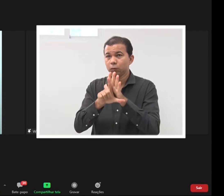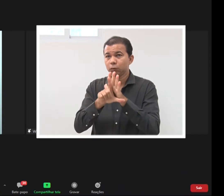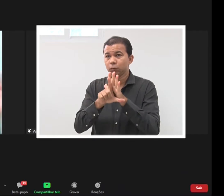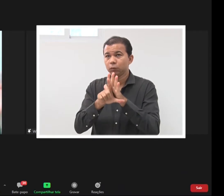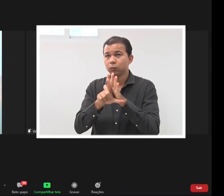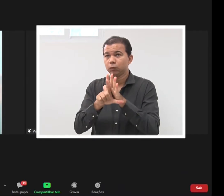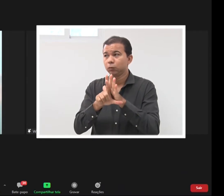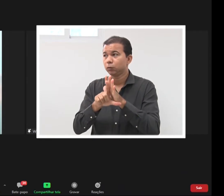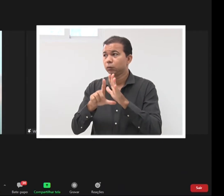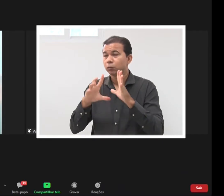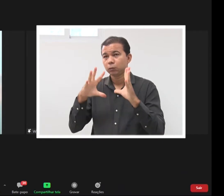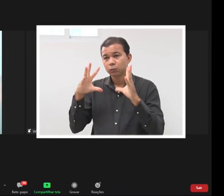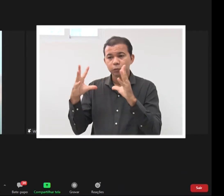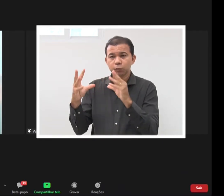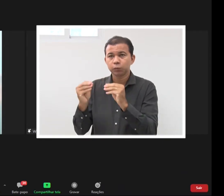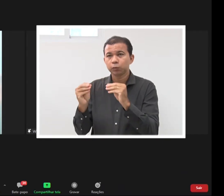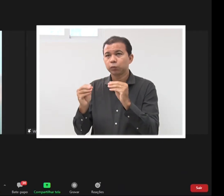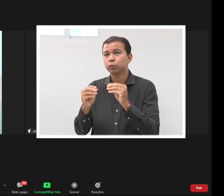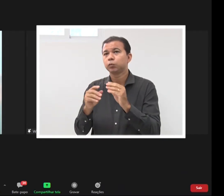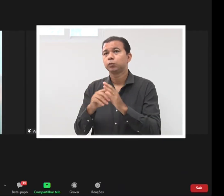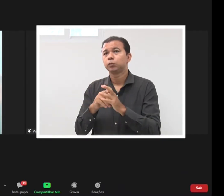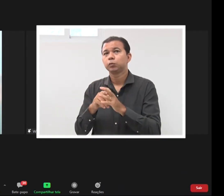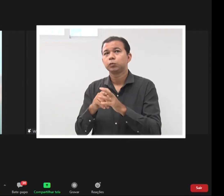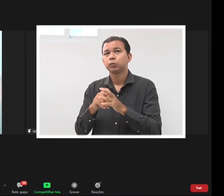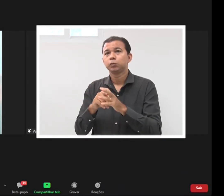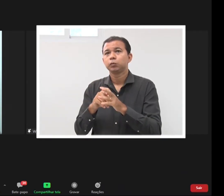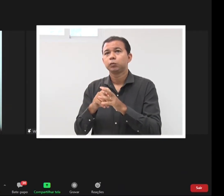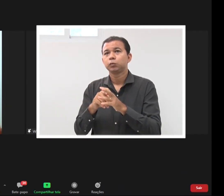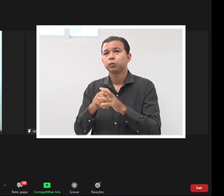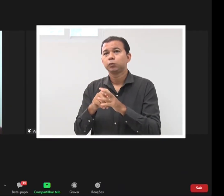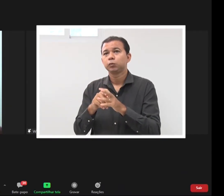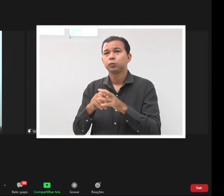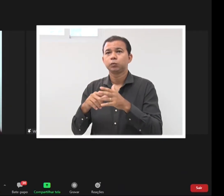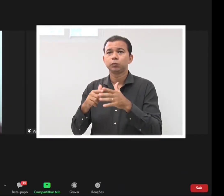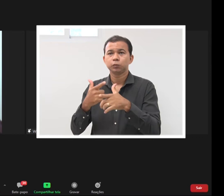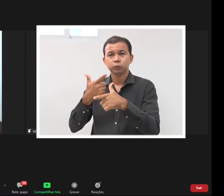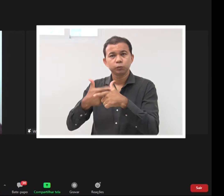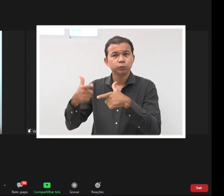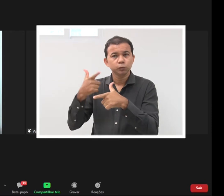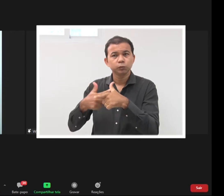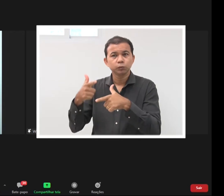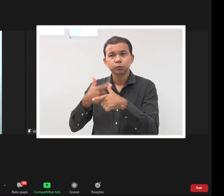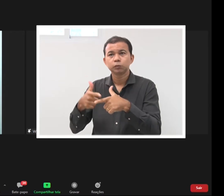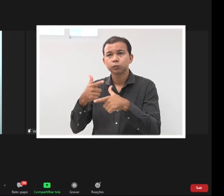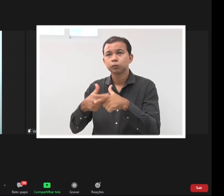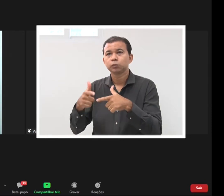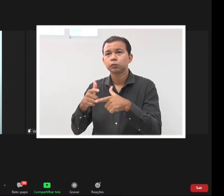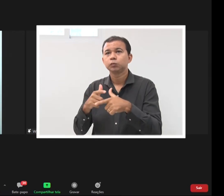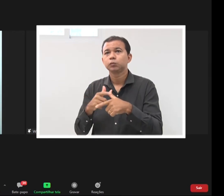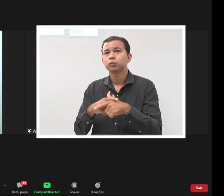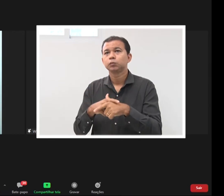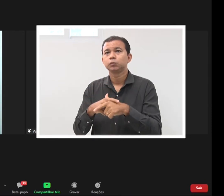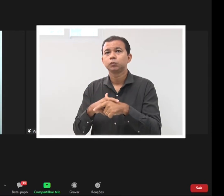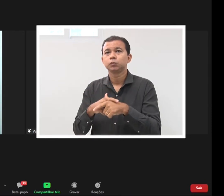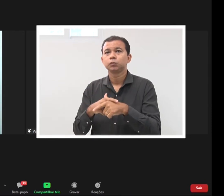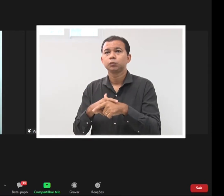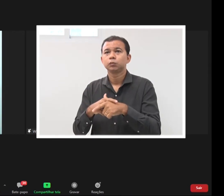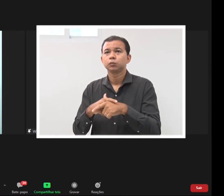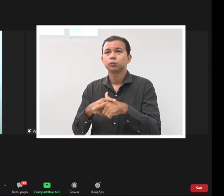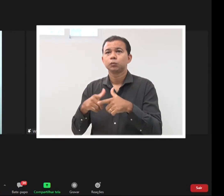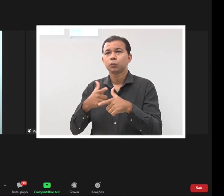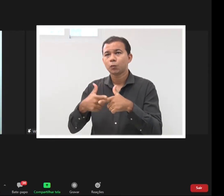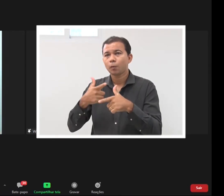A lei tem lá, tem seus direitos, mas são falhos, tem